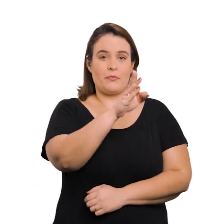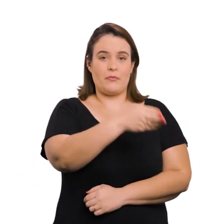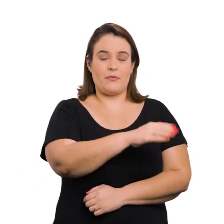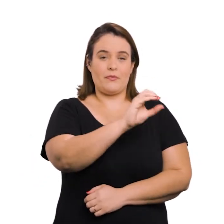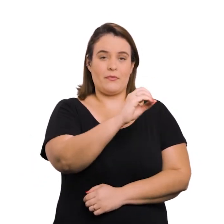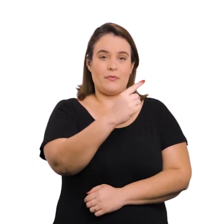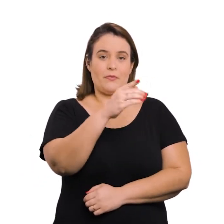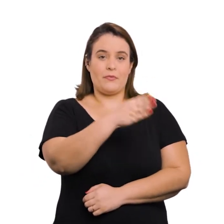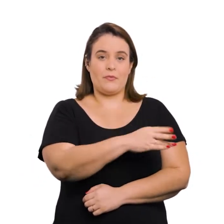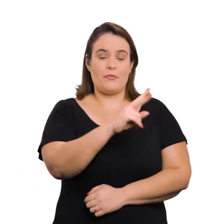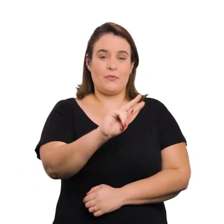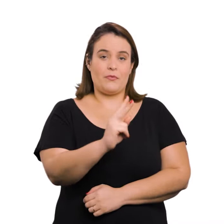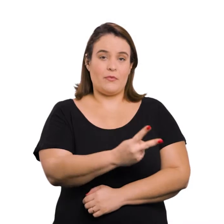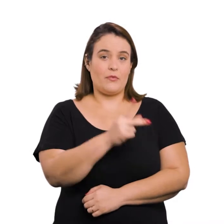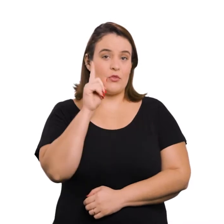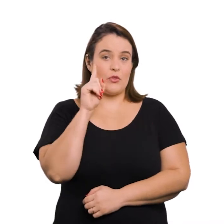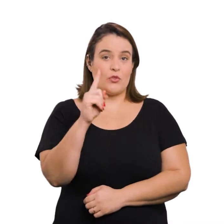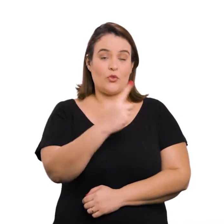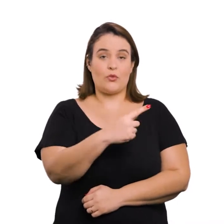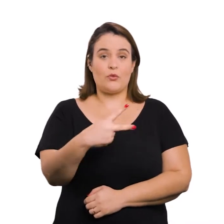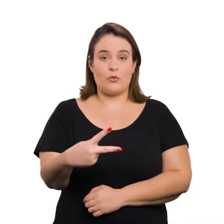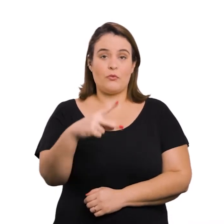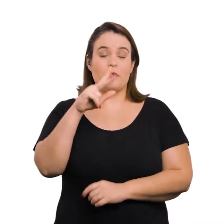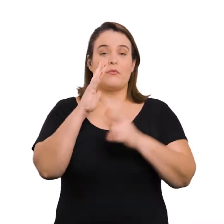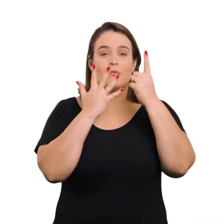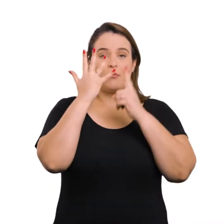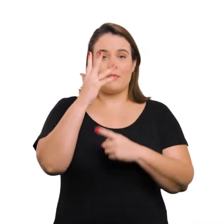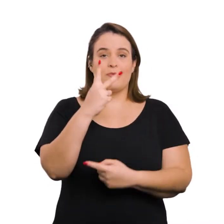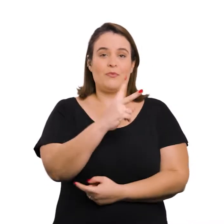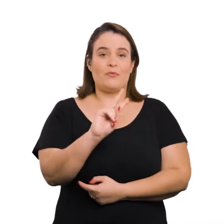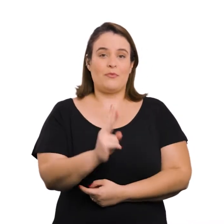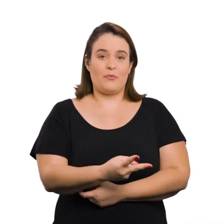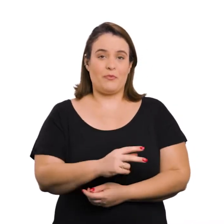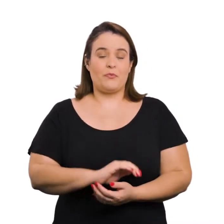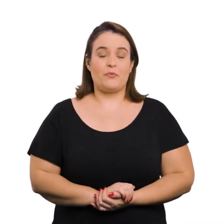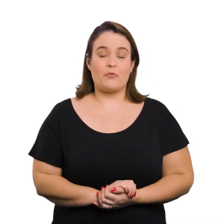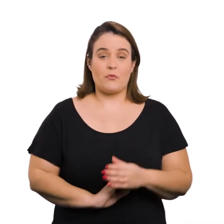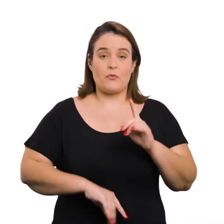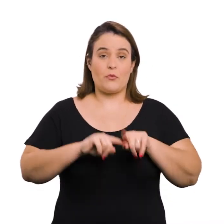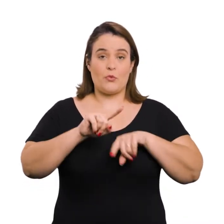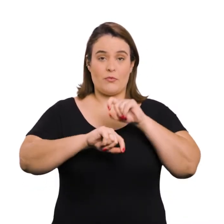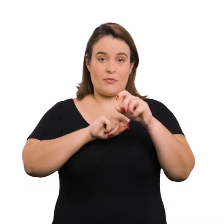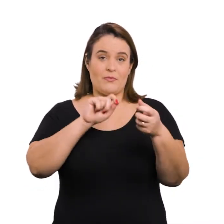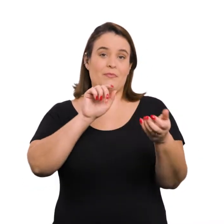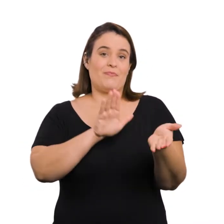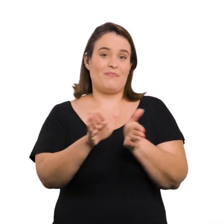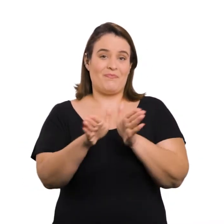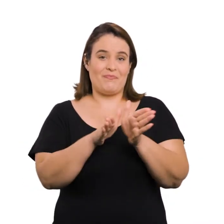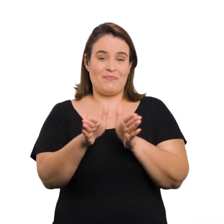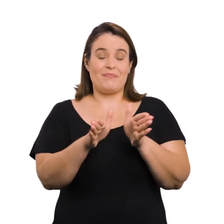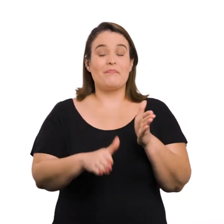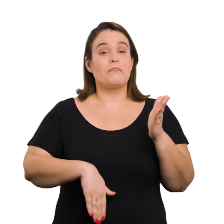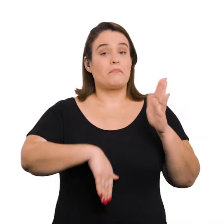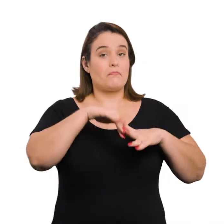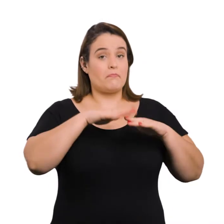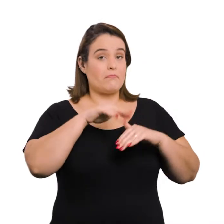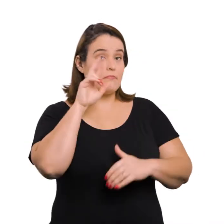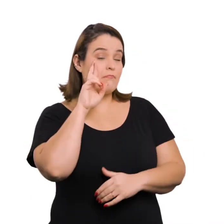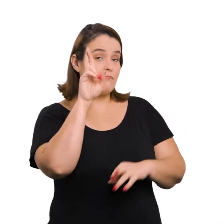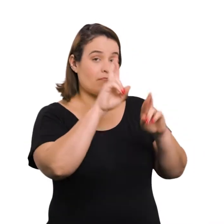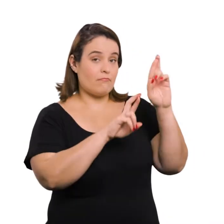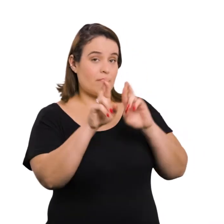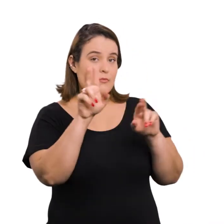barra 01, barra 2000, de 12 de fevereiro de 2000. Objeto, Acessibilidade, Ação